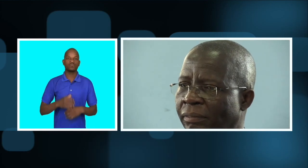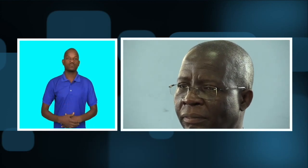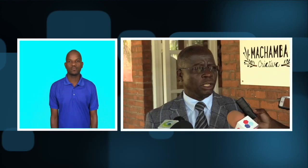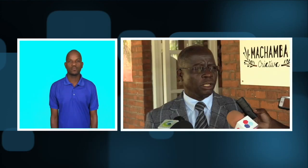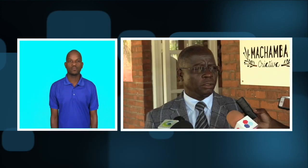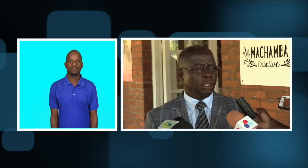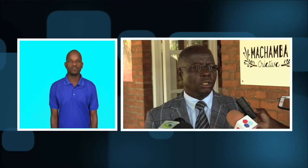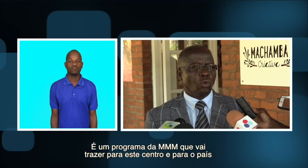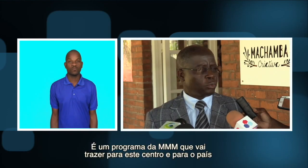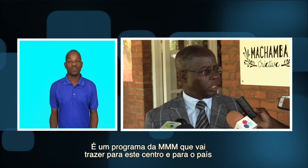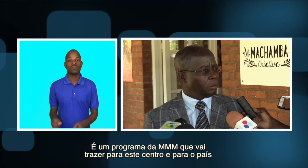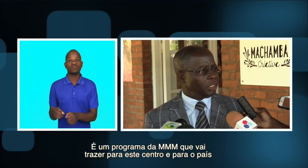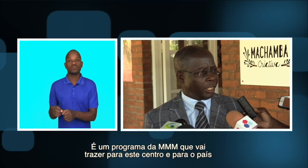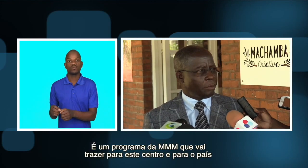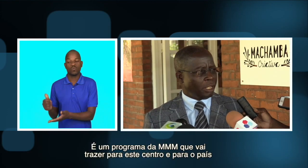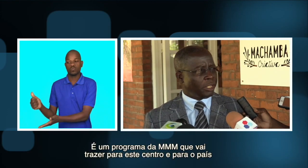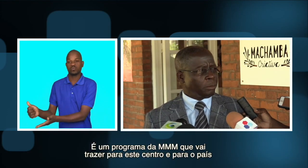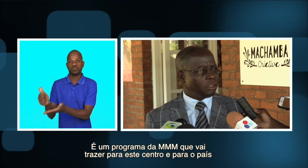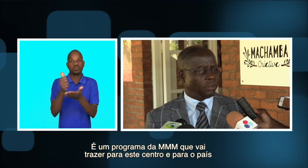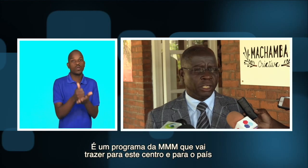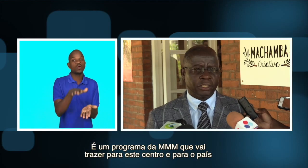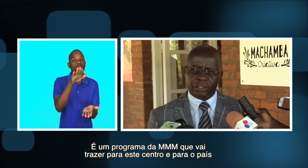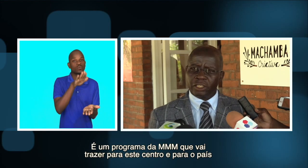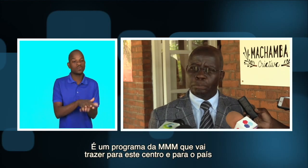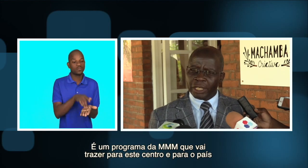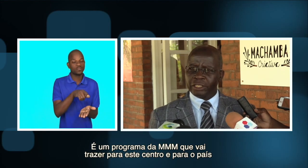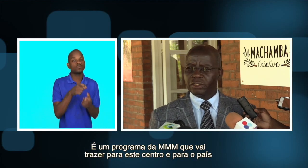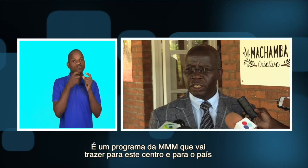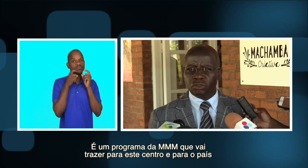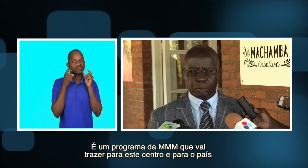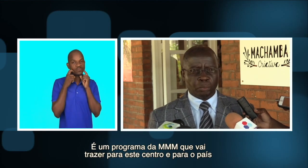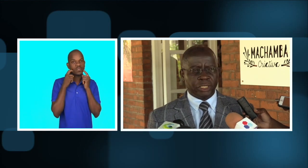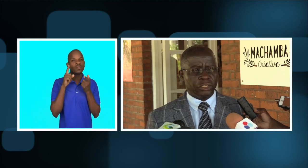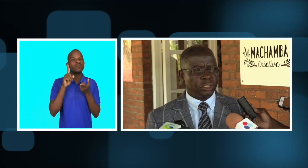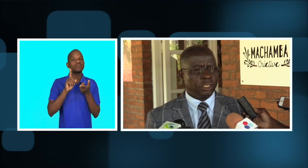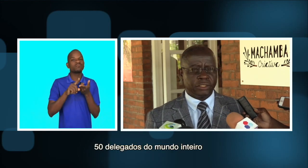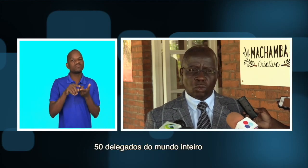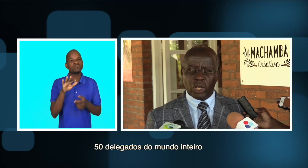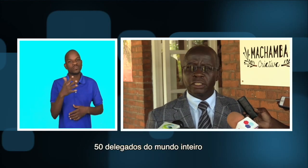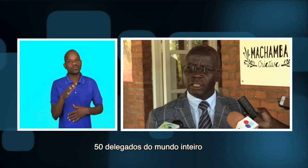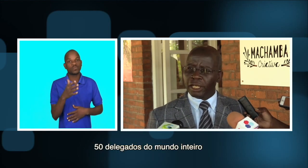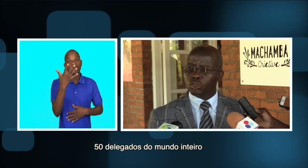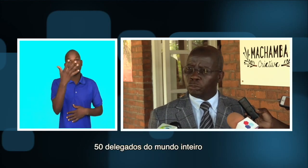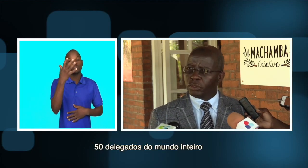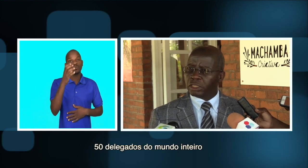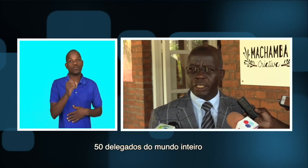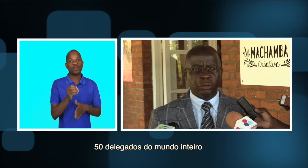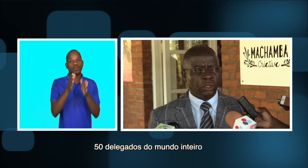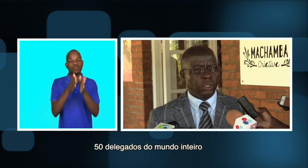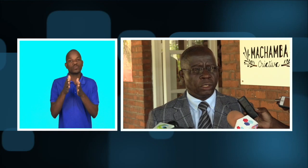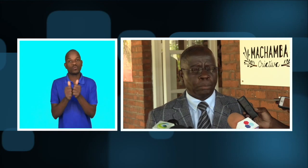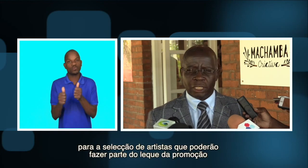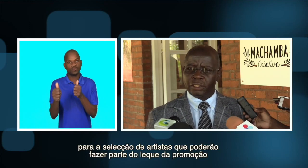É um programa da MMM que vai trazer para este centro e para o país 50 delegados do mundo